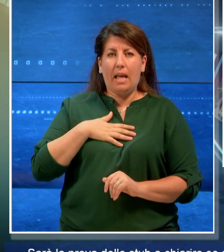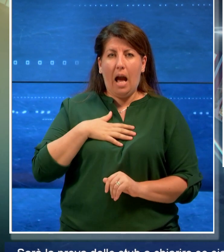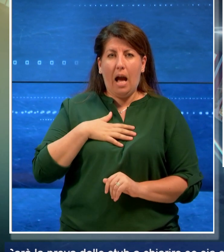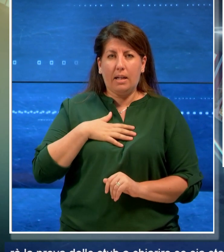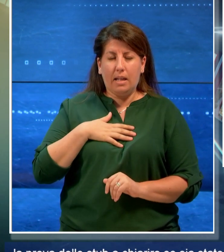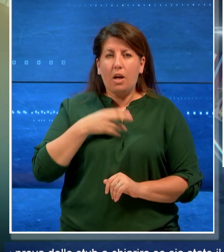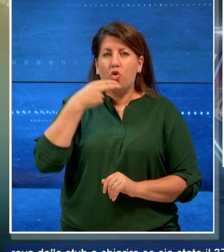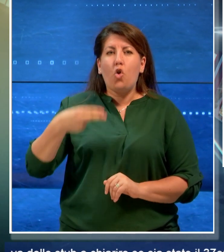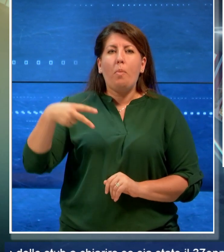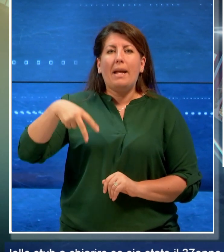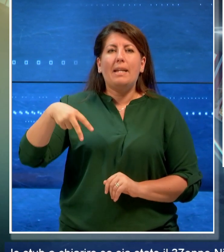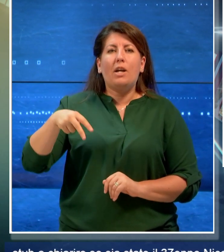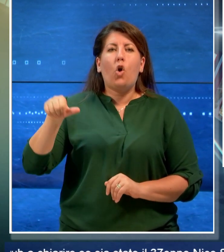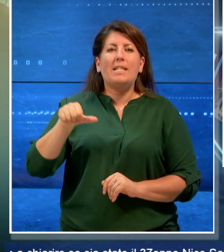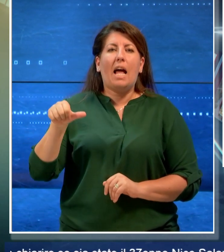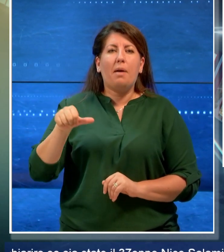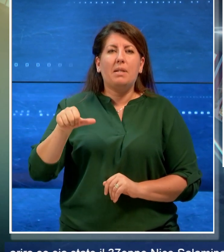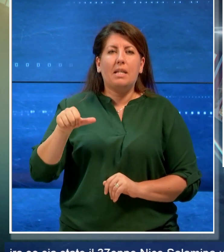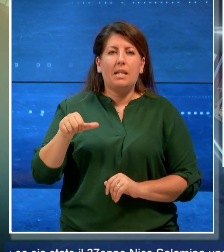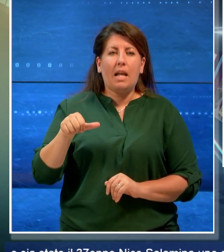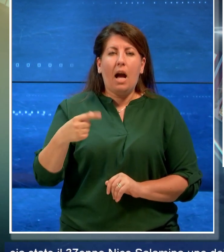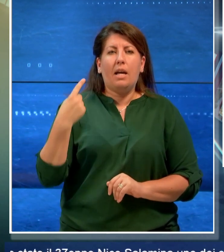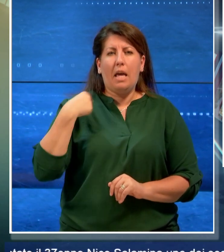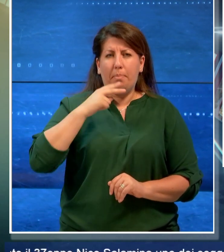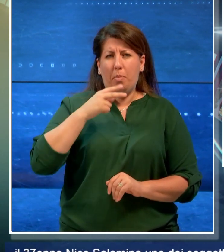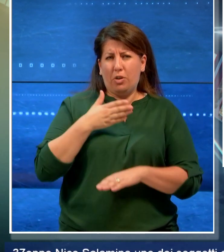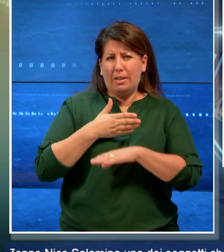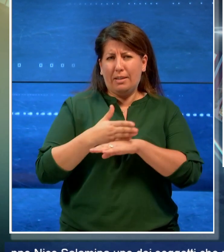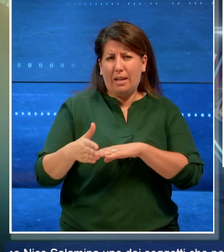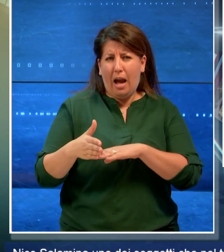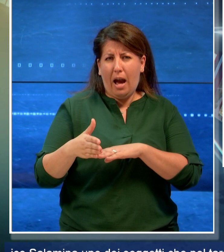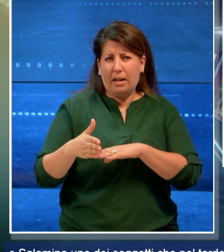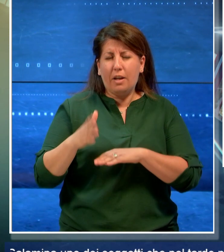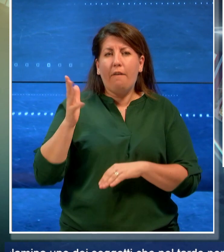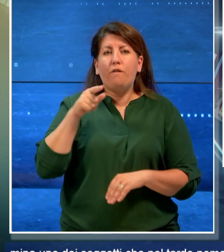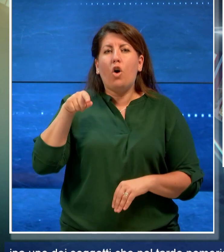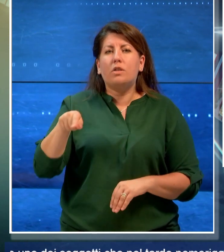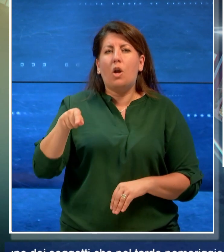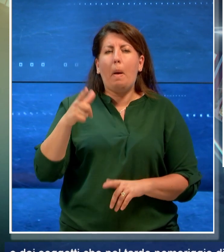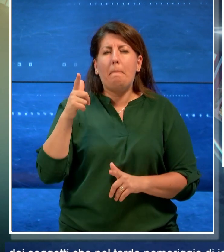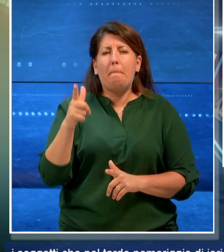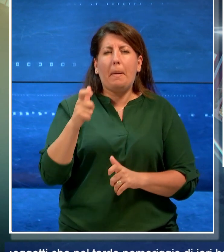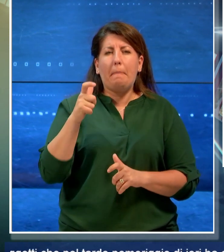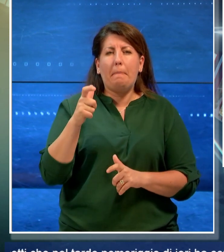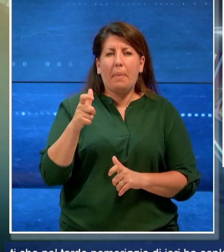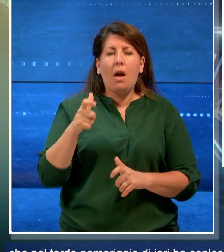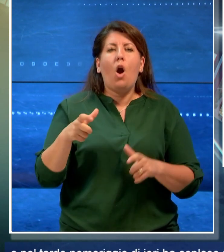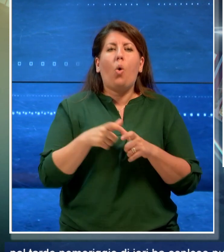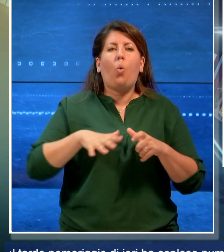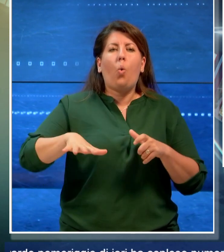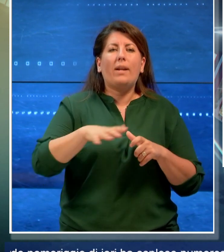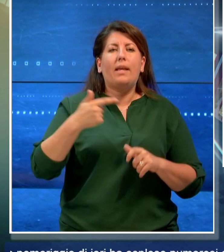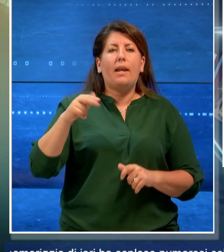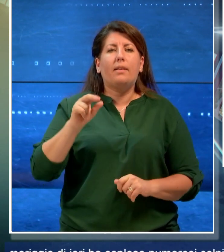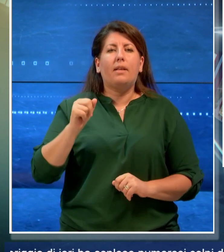uno dei soggetti che nel tardo pomeriggio di ieri esplosò colpi di pistola nel quartiere Tramontone.